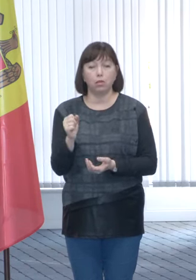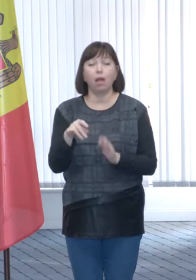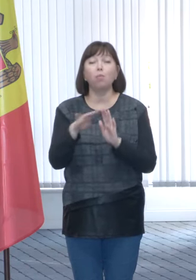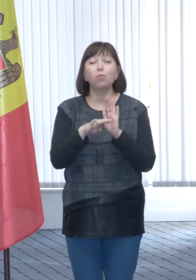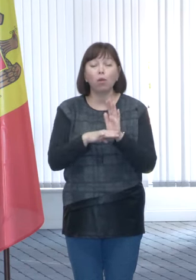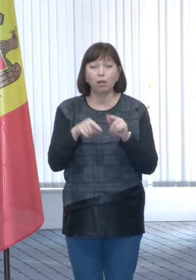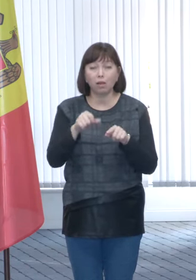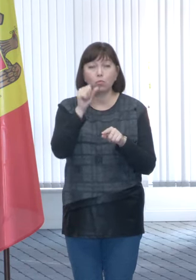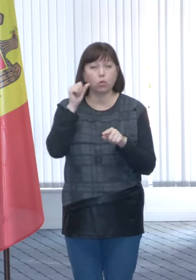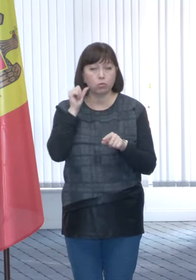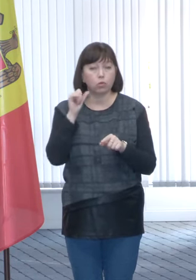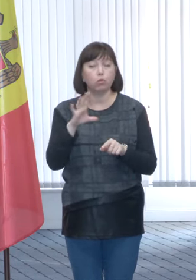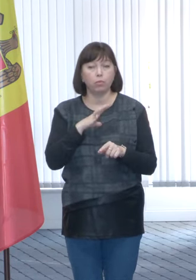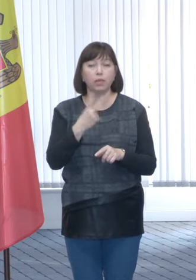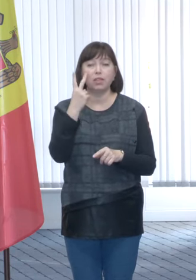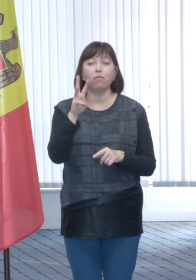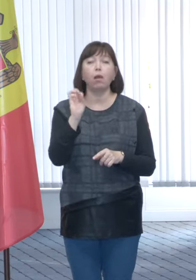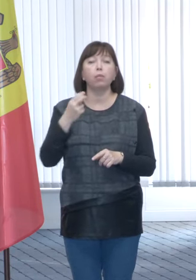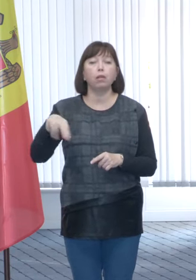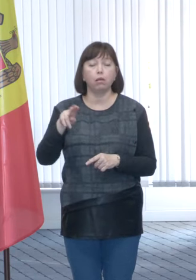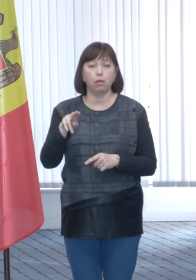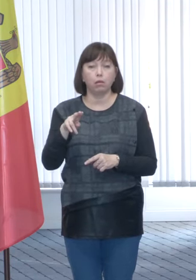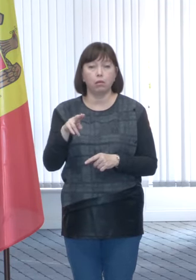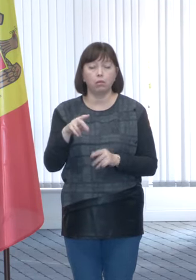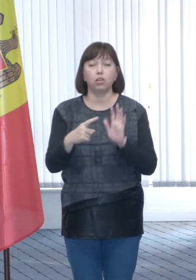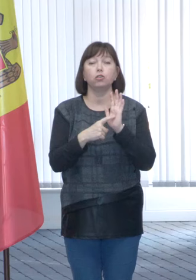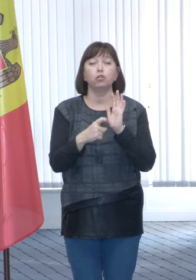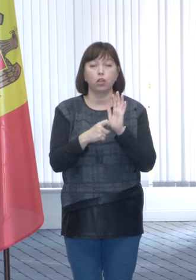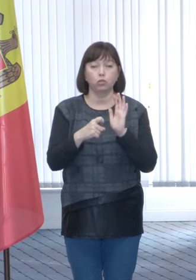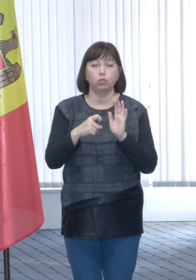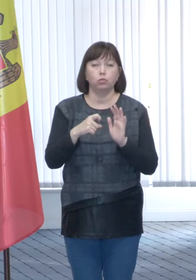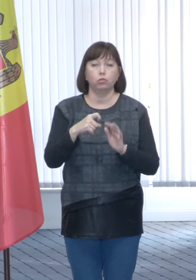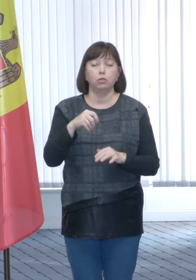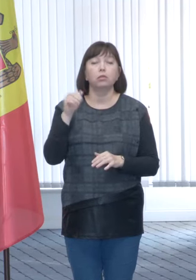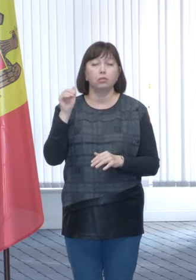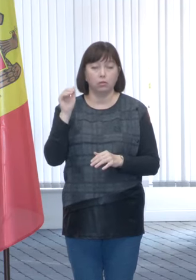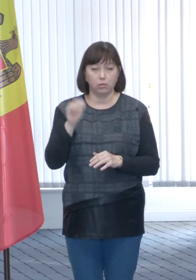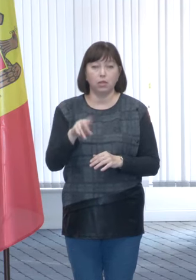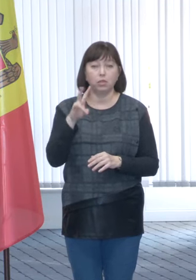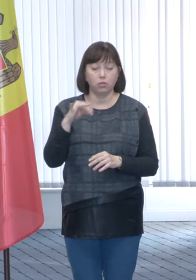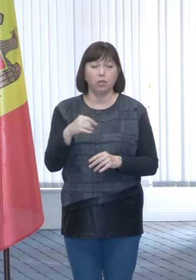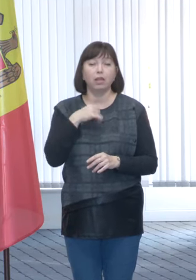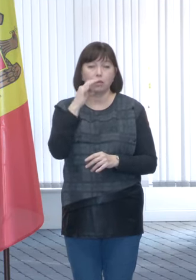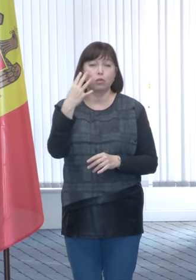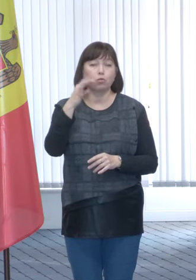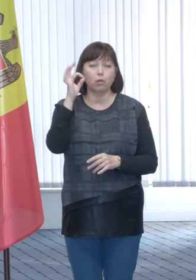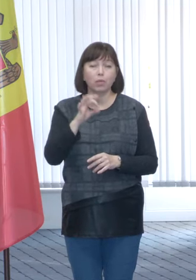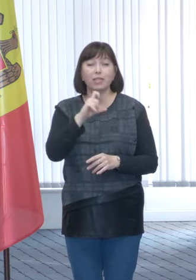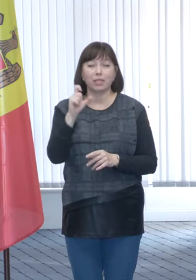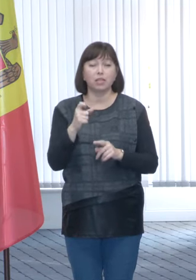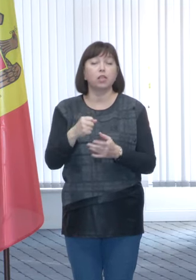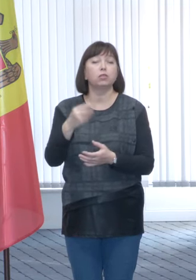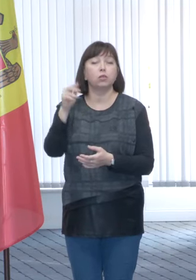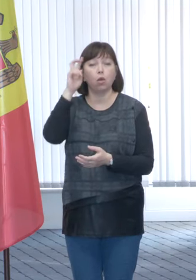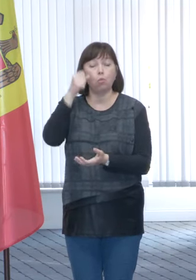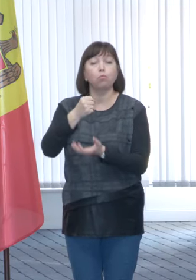programul din anul trecut a fost de aproape 2 miliarde 600 de milioane de lei am spus 40% din acel buget